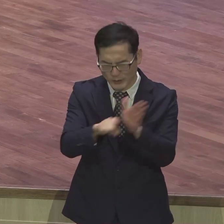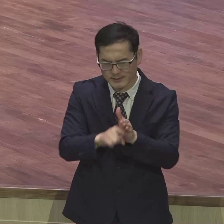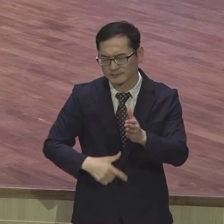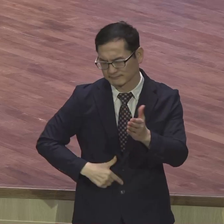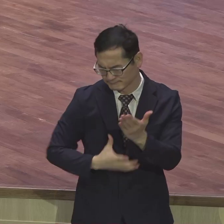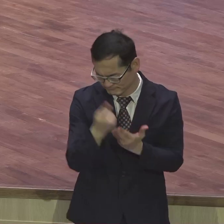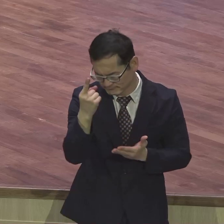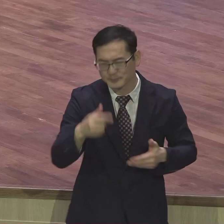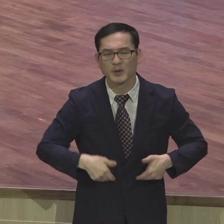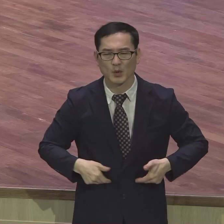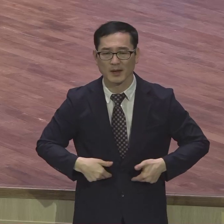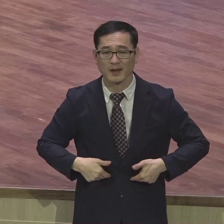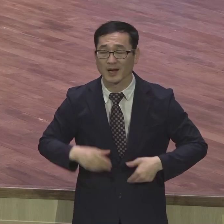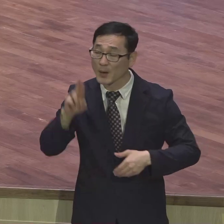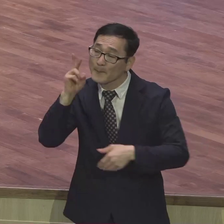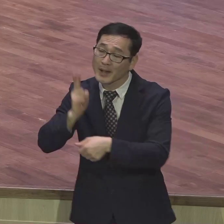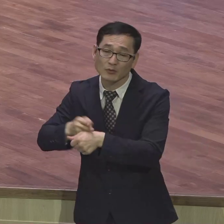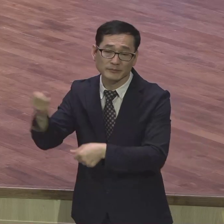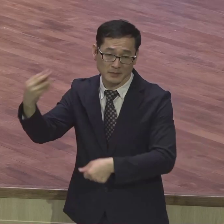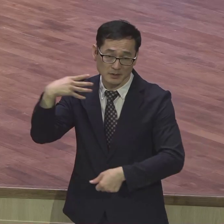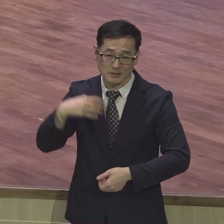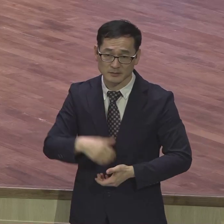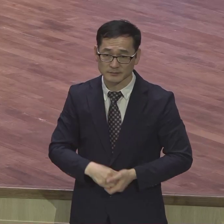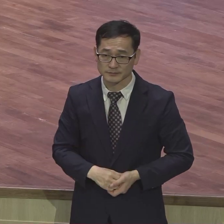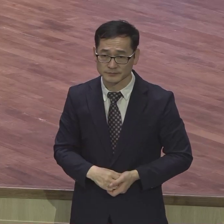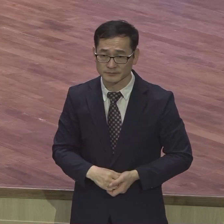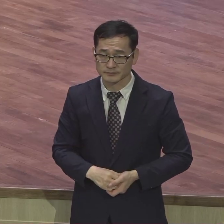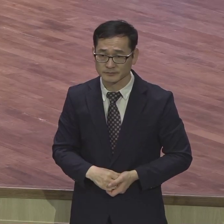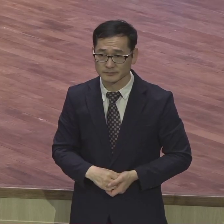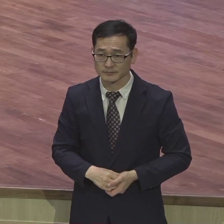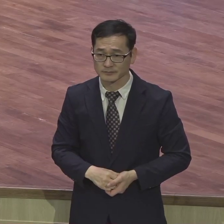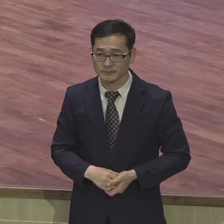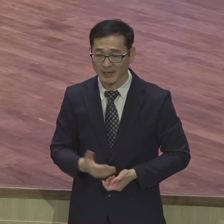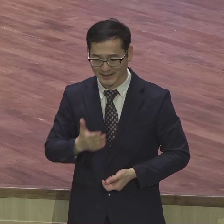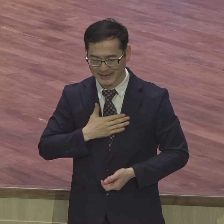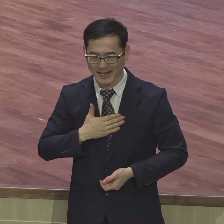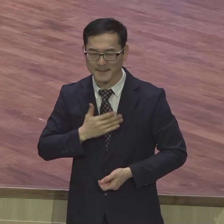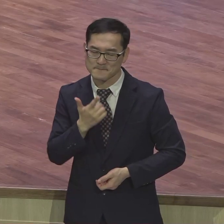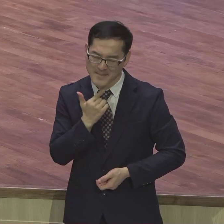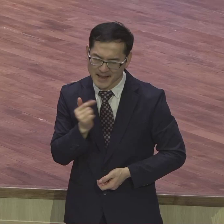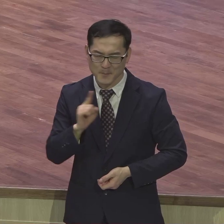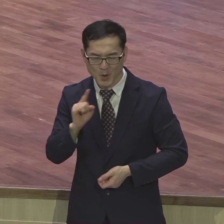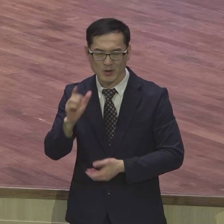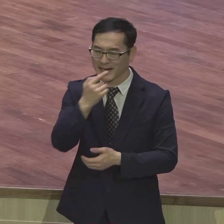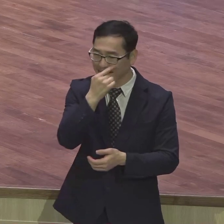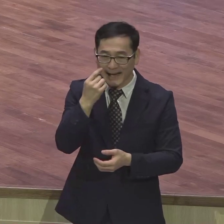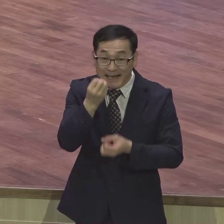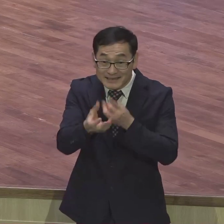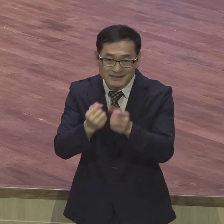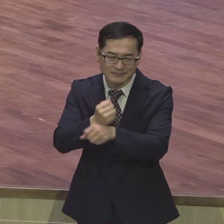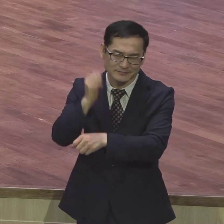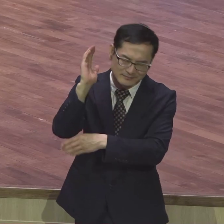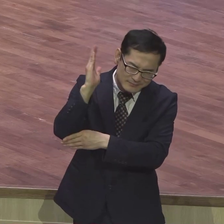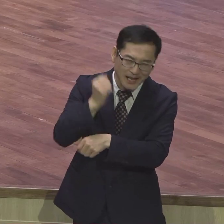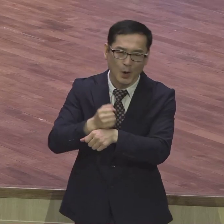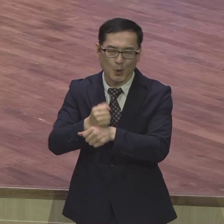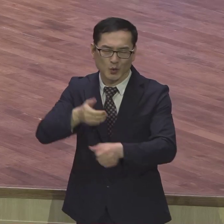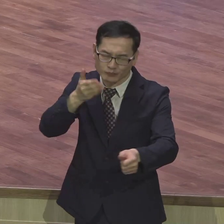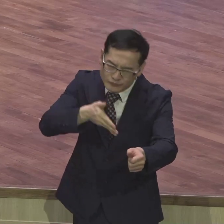개인의 자기 개인적인 감정과 함께 계속 강조하는 것이 뭐냐 복음 증거를 위해서 영혼을 구원을 위해서